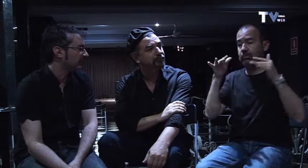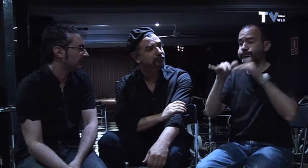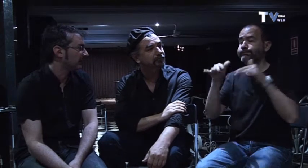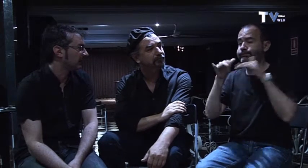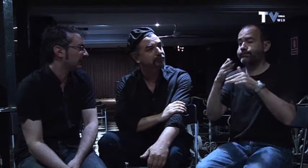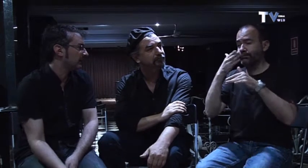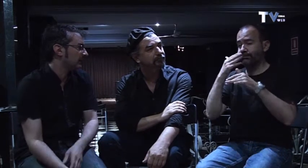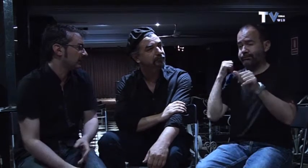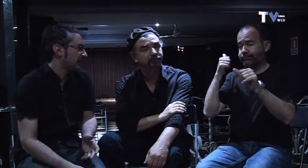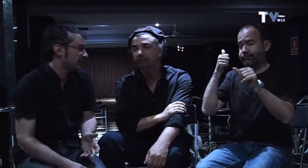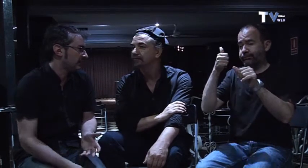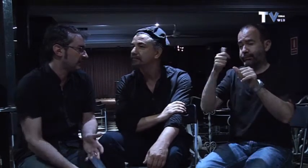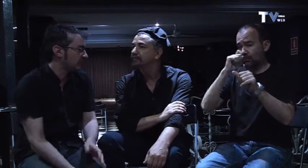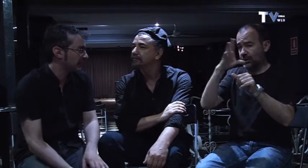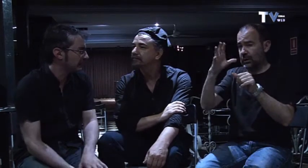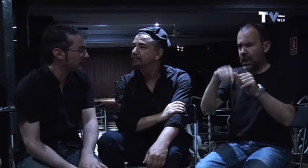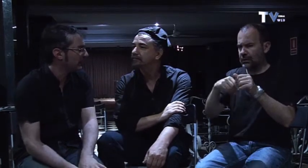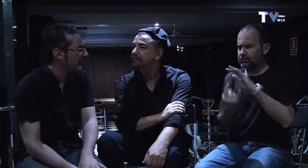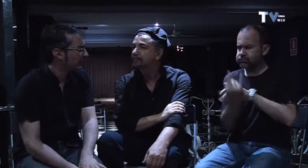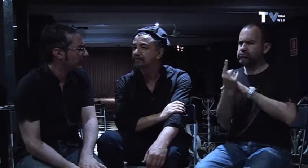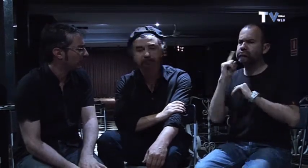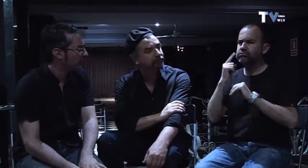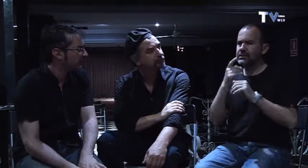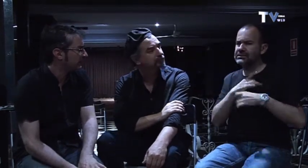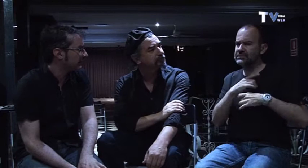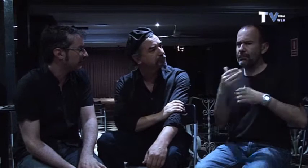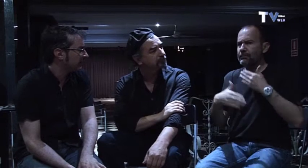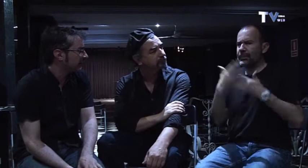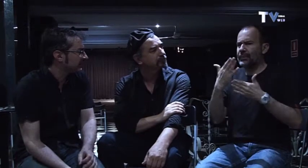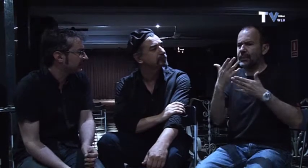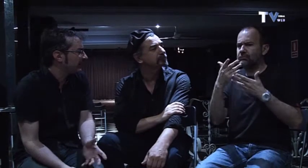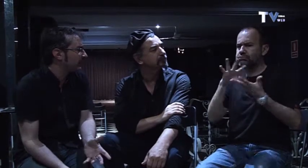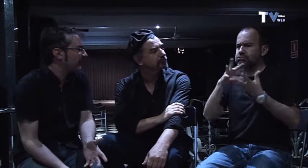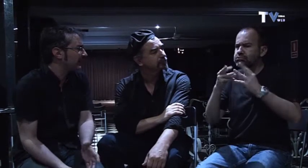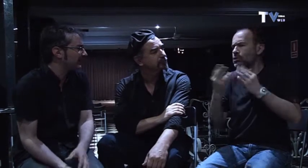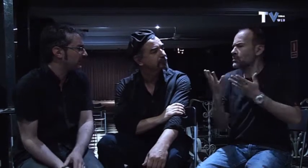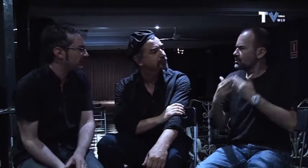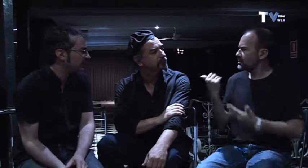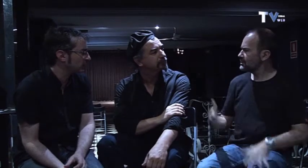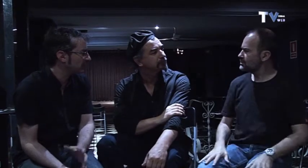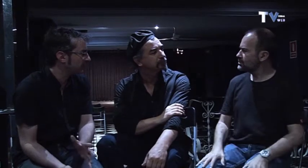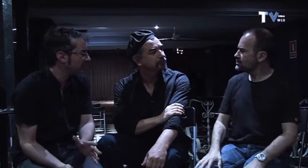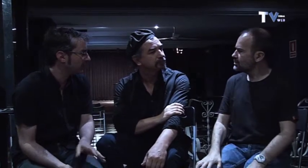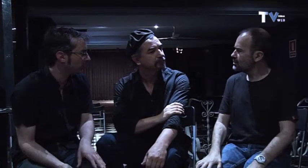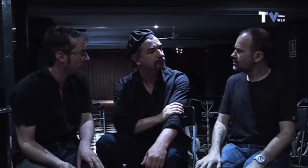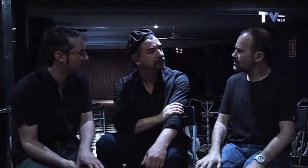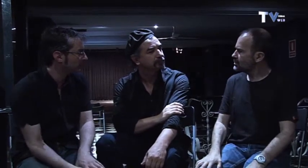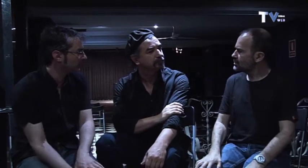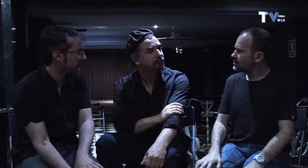aquí viene gente desde hace muchos años pero desde esa sensación hacia las personas solas ¿cómo empezaron? ¿cómo vino todo esto?